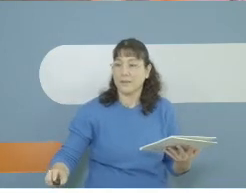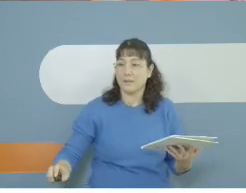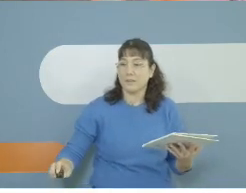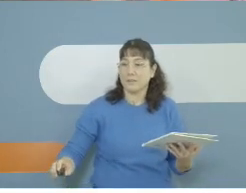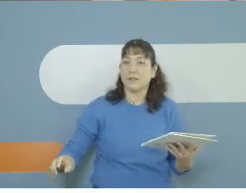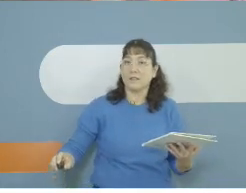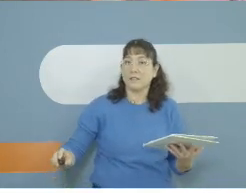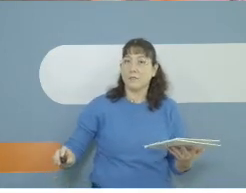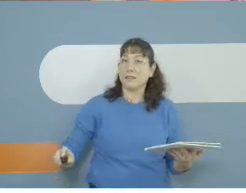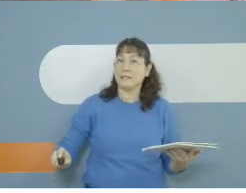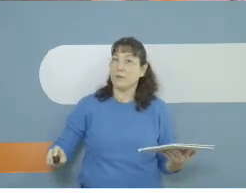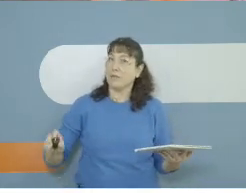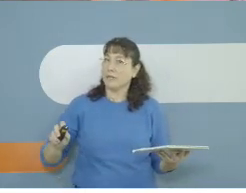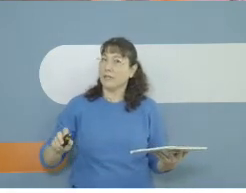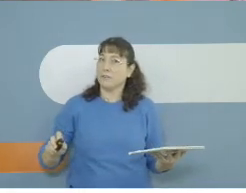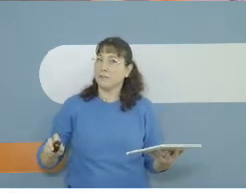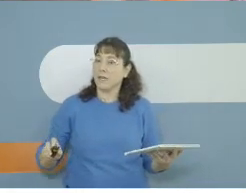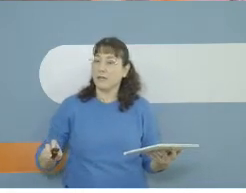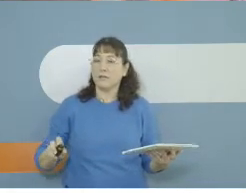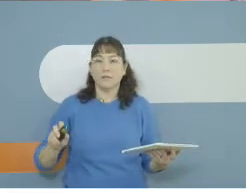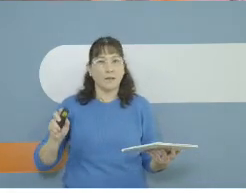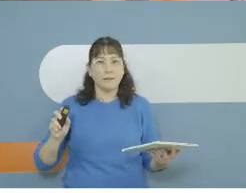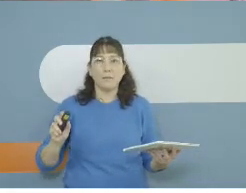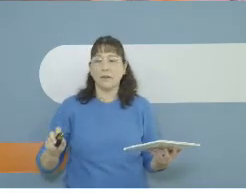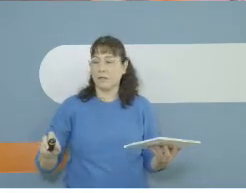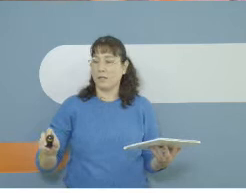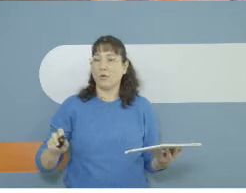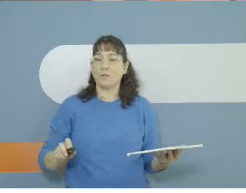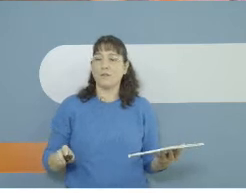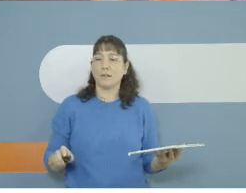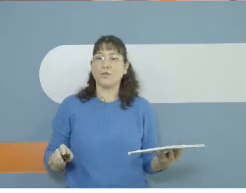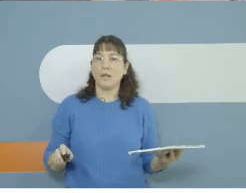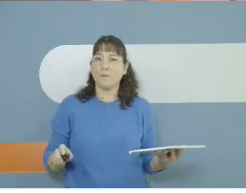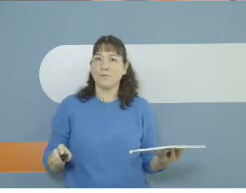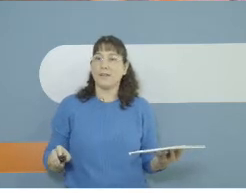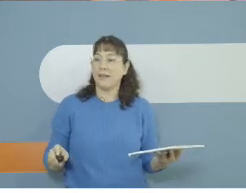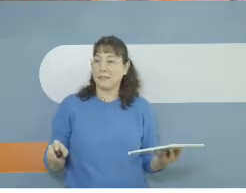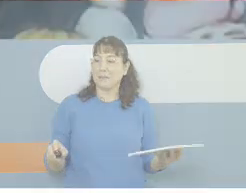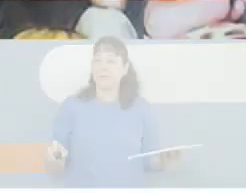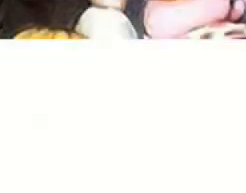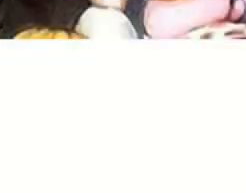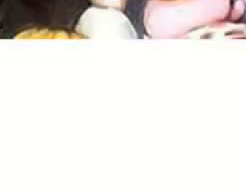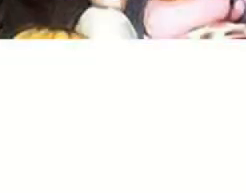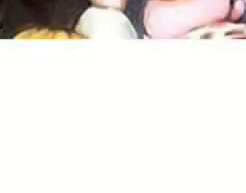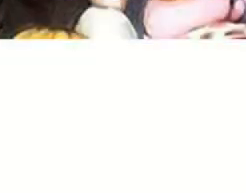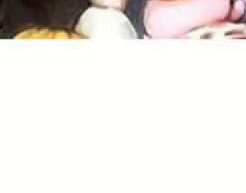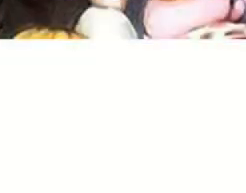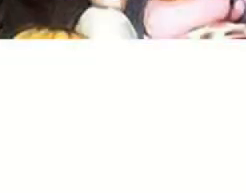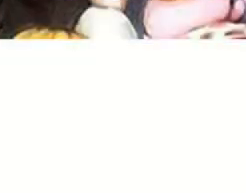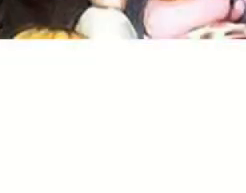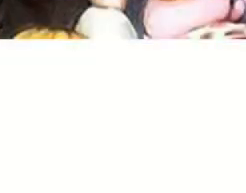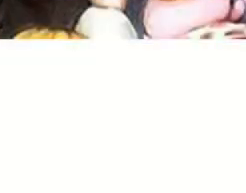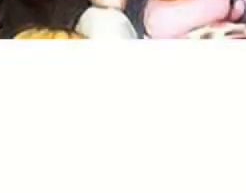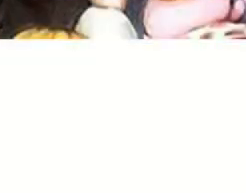נשמע את הסיפור אבל רגע לפני אתם בטח מכירים עוד ספרים שלה אתם בטח מכירים את